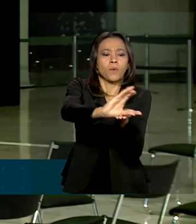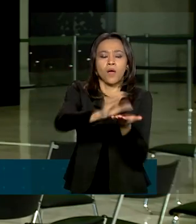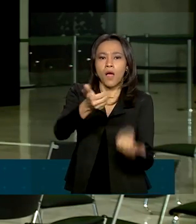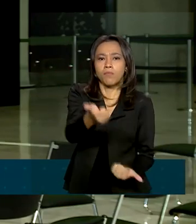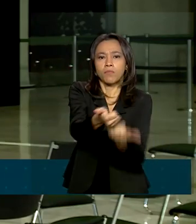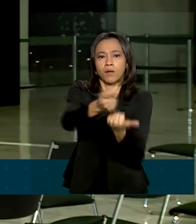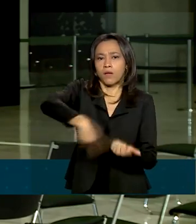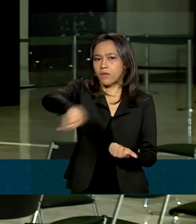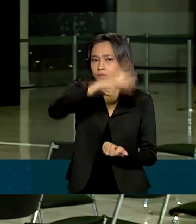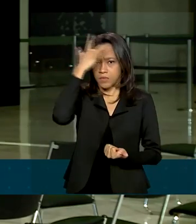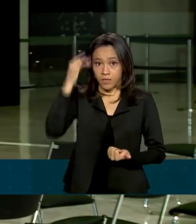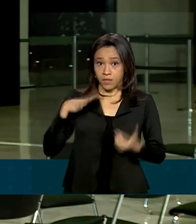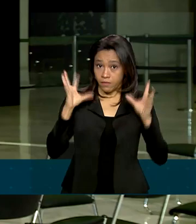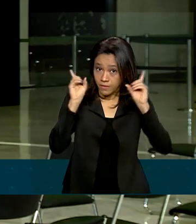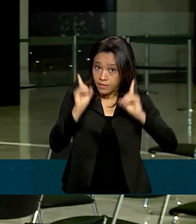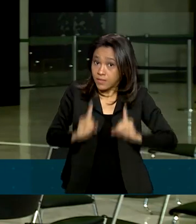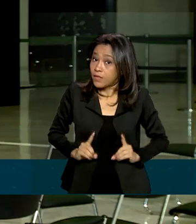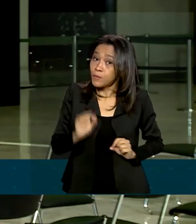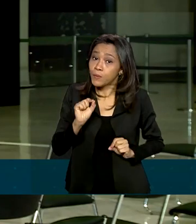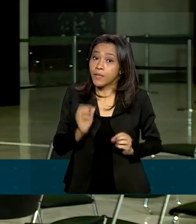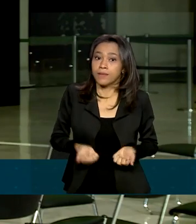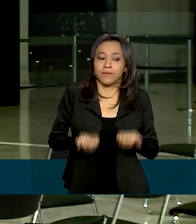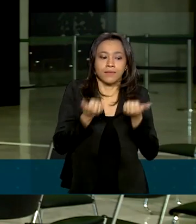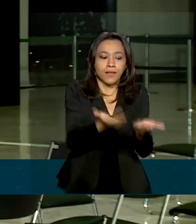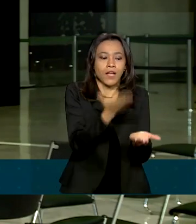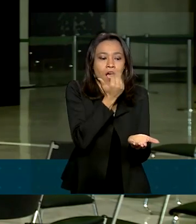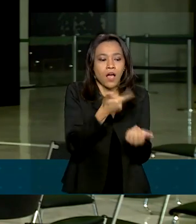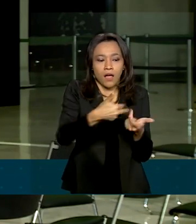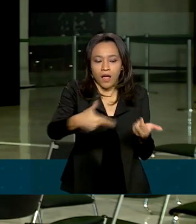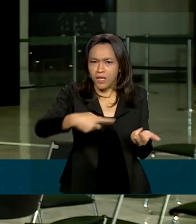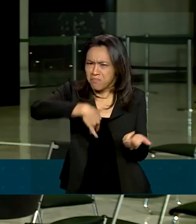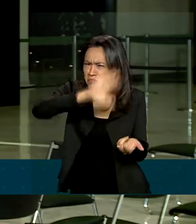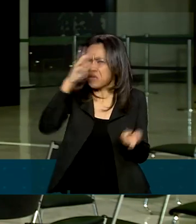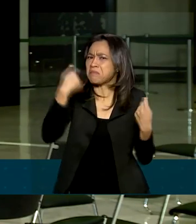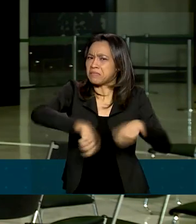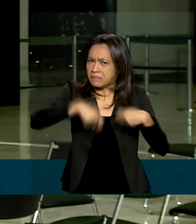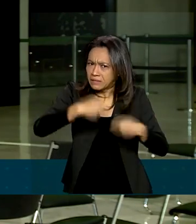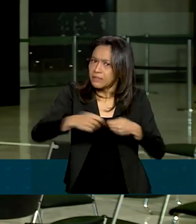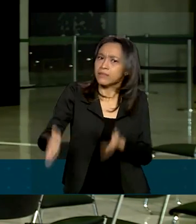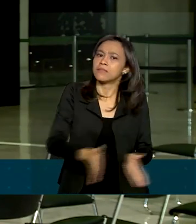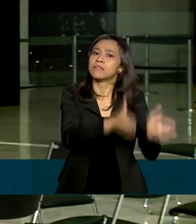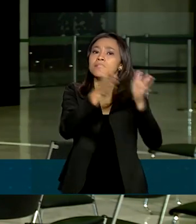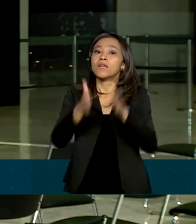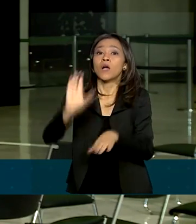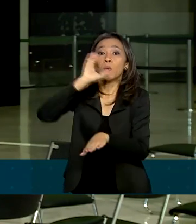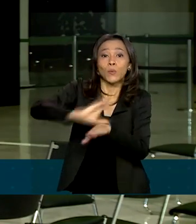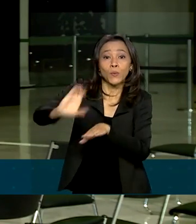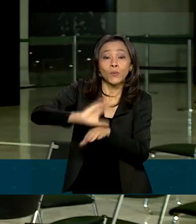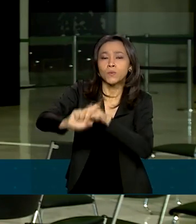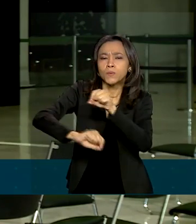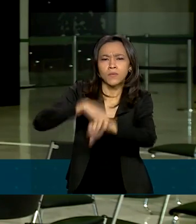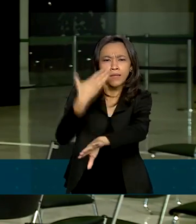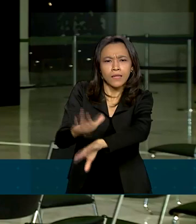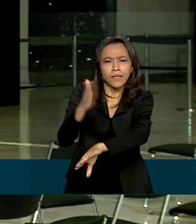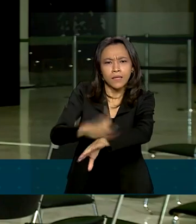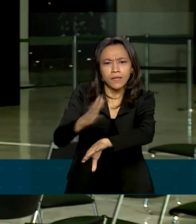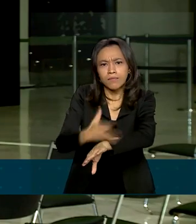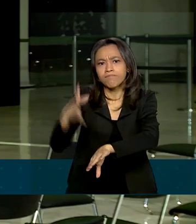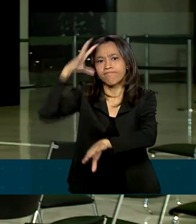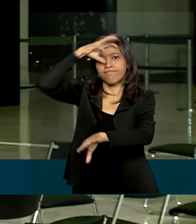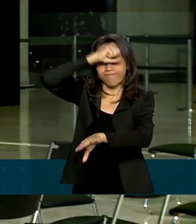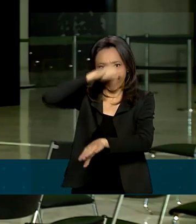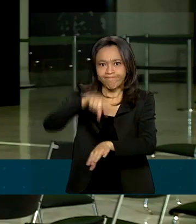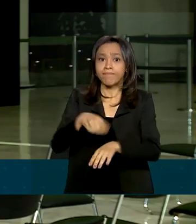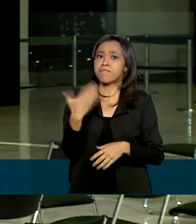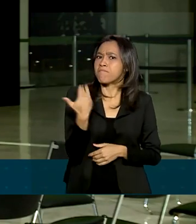com deficiência, fornecendo alimentação aos que mais precisam e cursos de capacitação. Mais